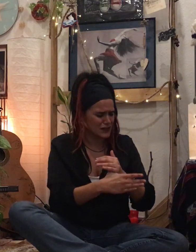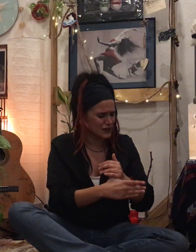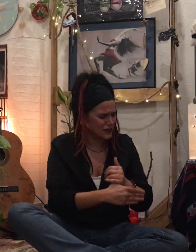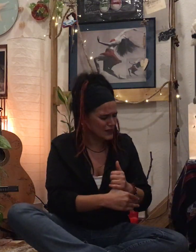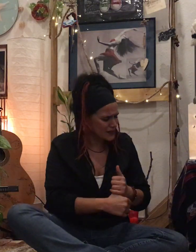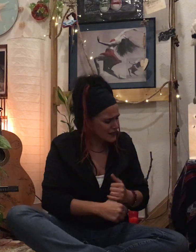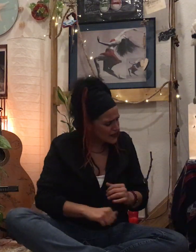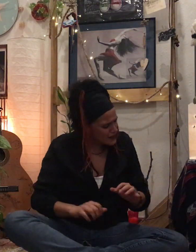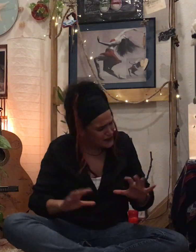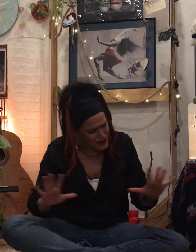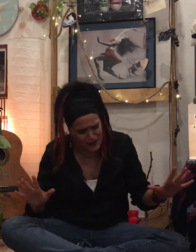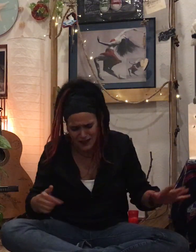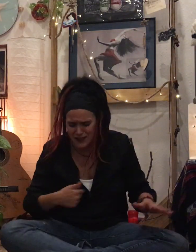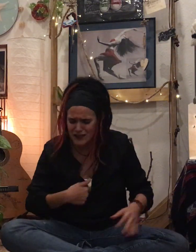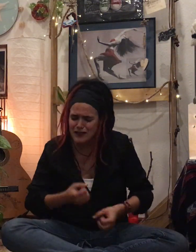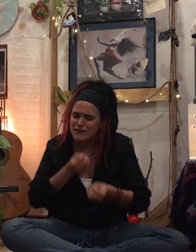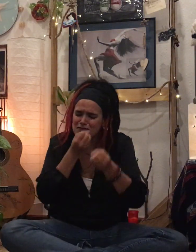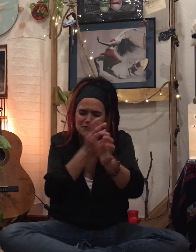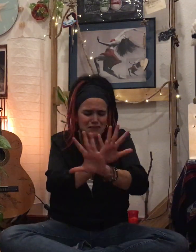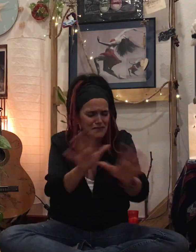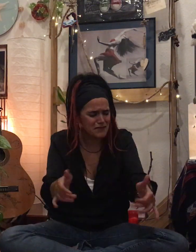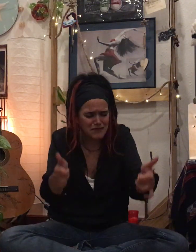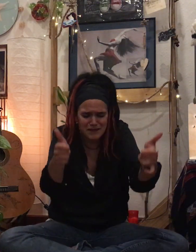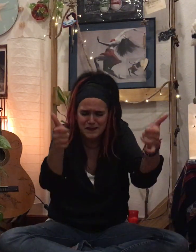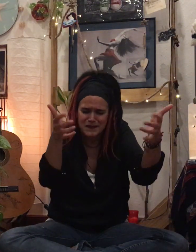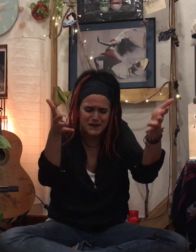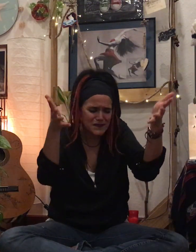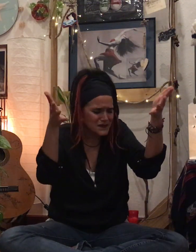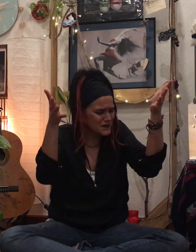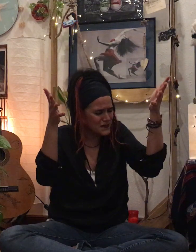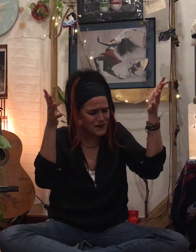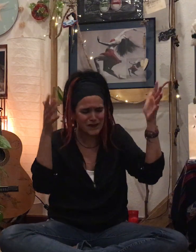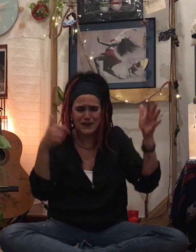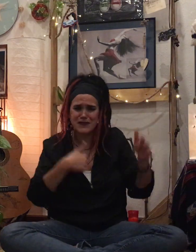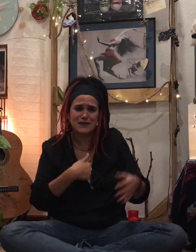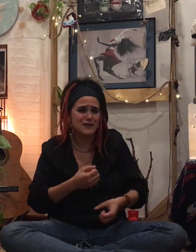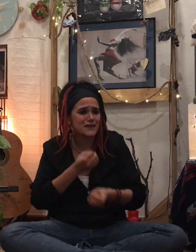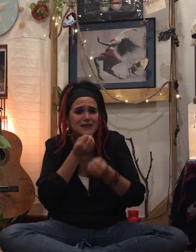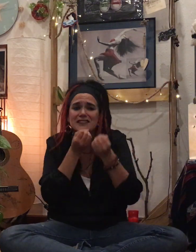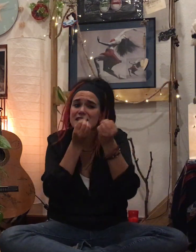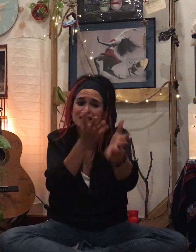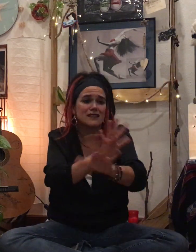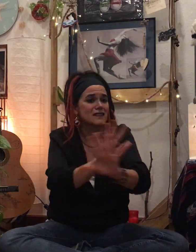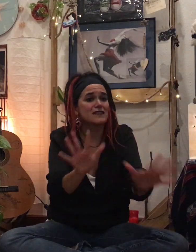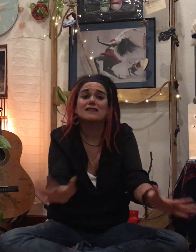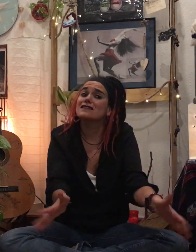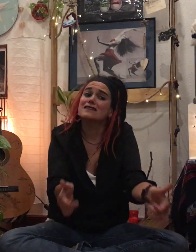Y nada más Y nada más